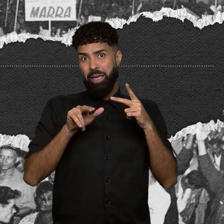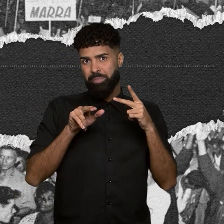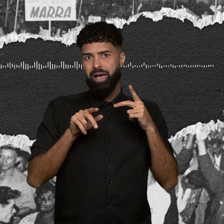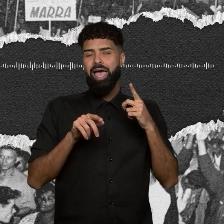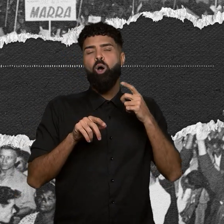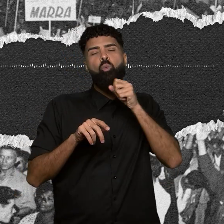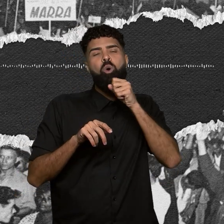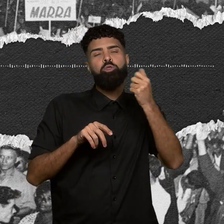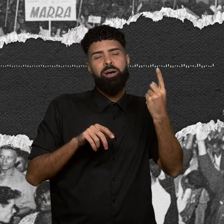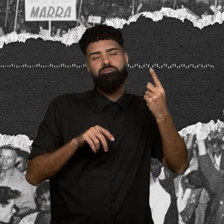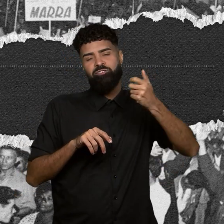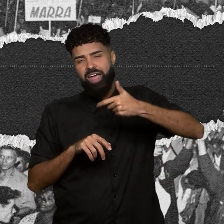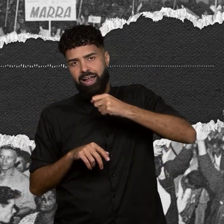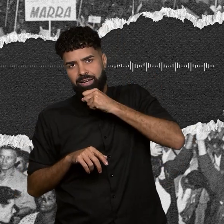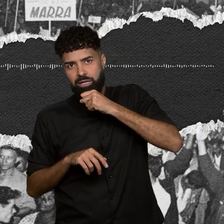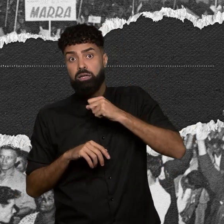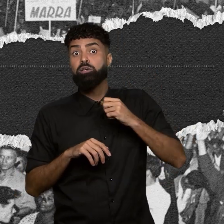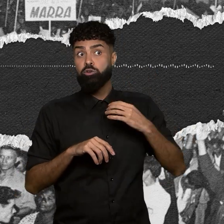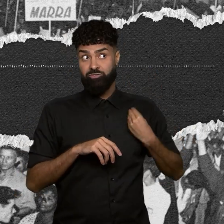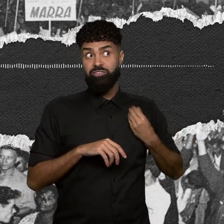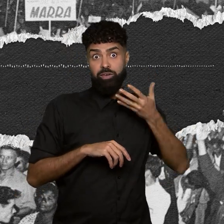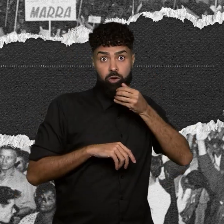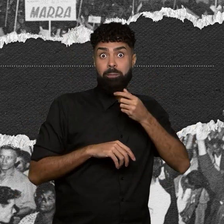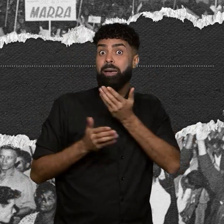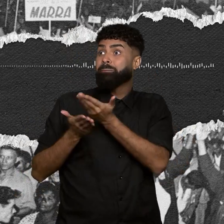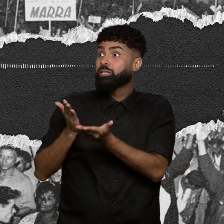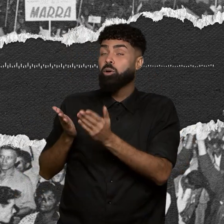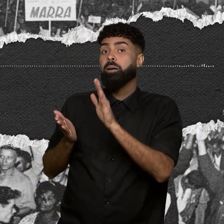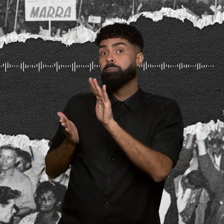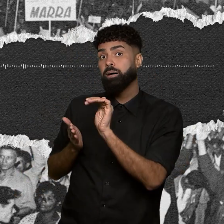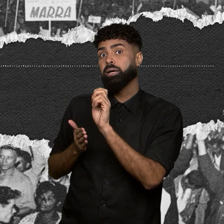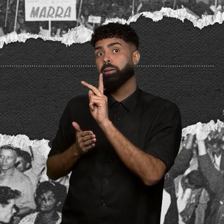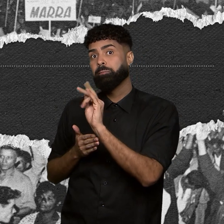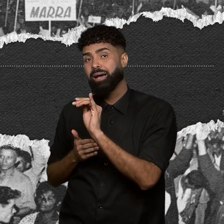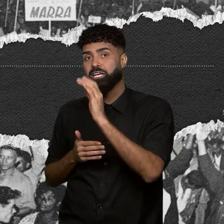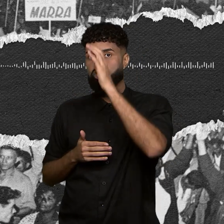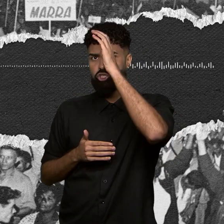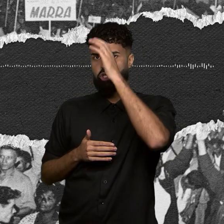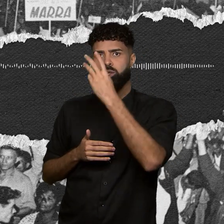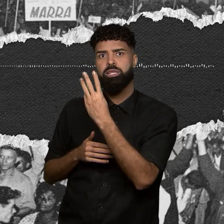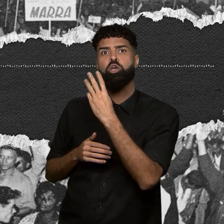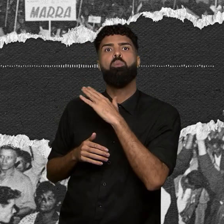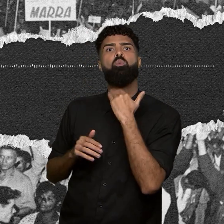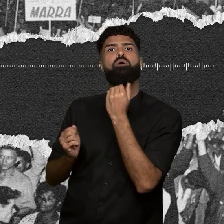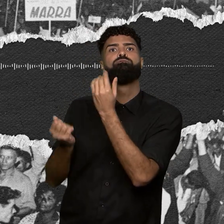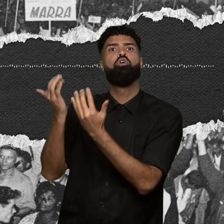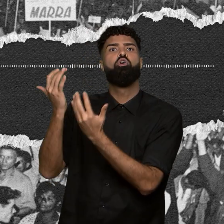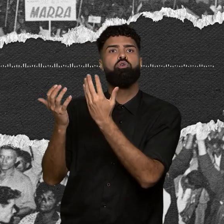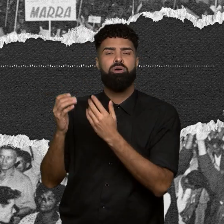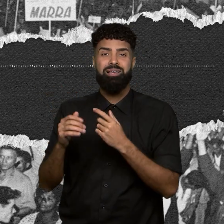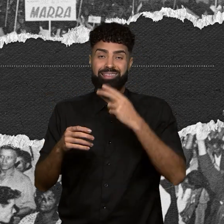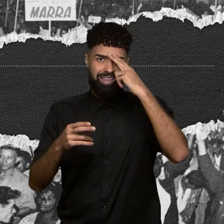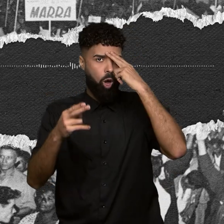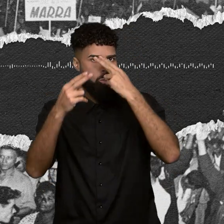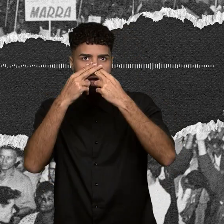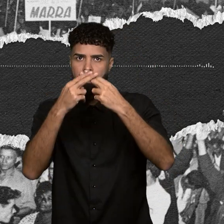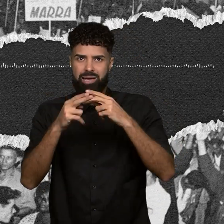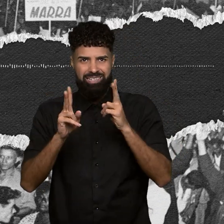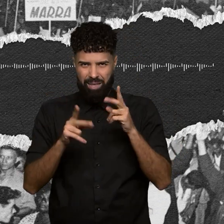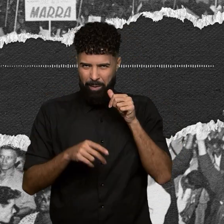mas elas perderam a mãe, o pai e o tio. Restou o trauma. Toda vez que Neide fala do incêndio é como se carregasse